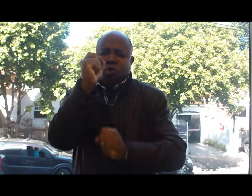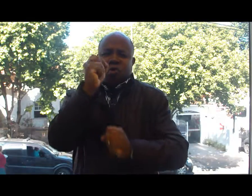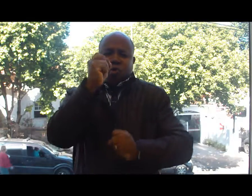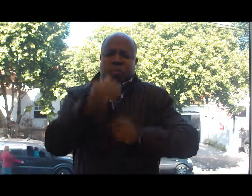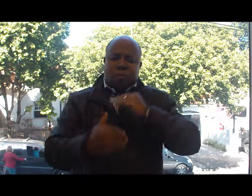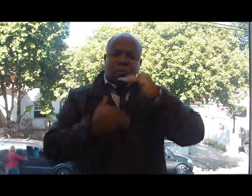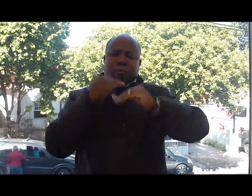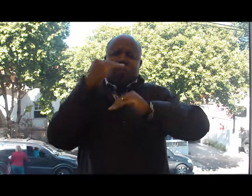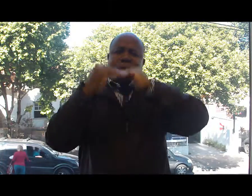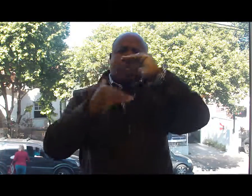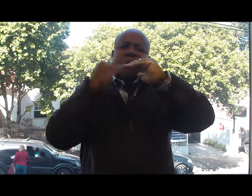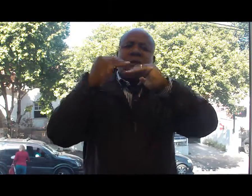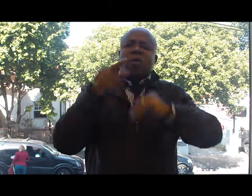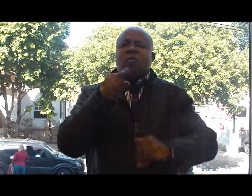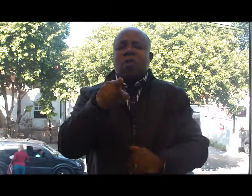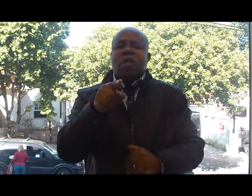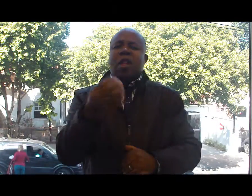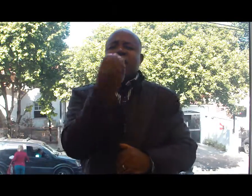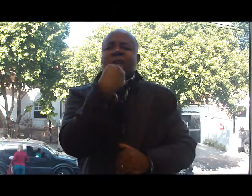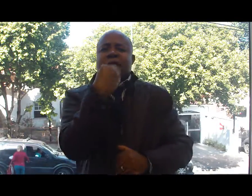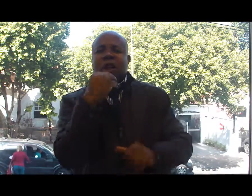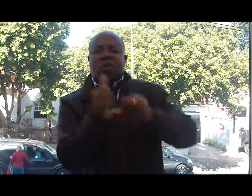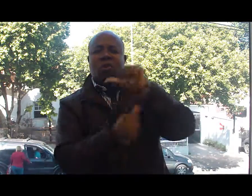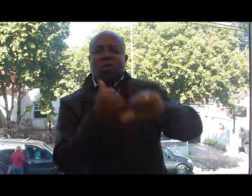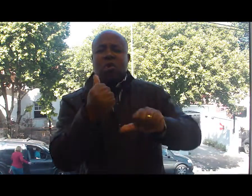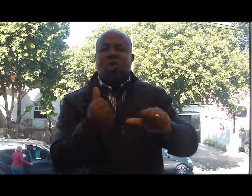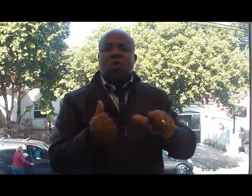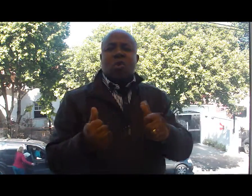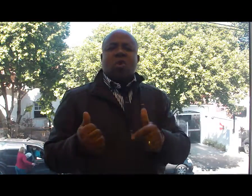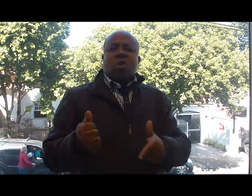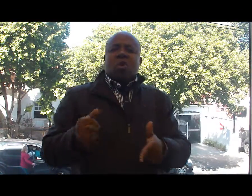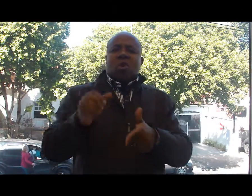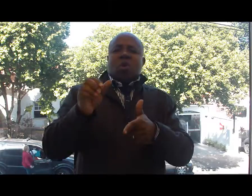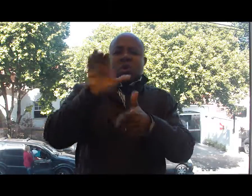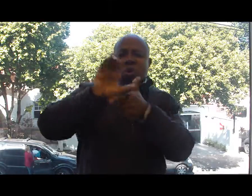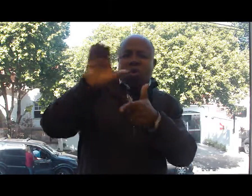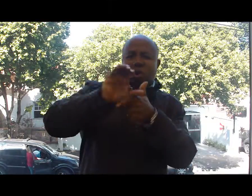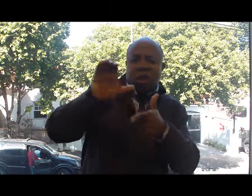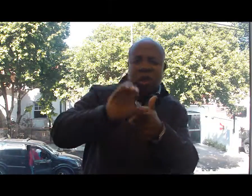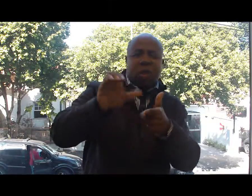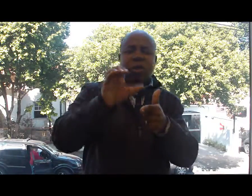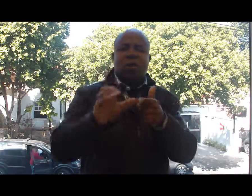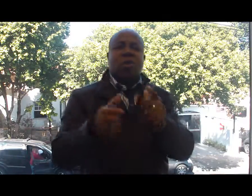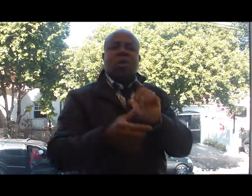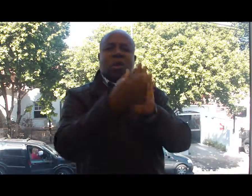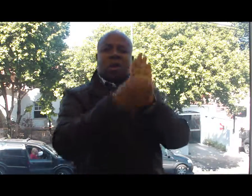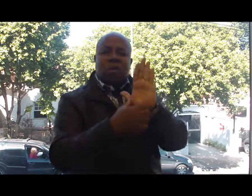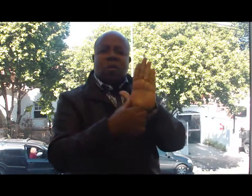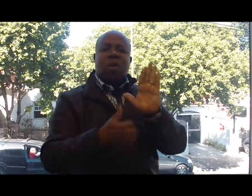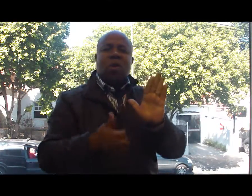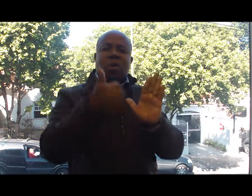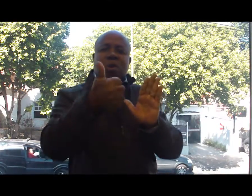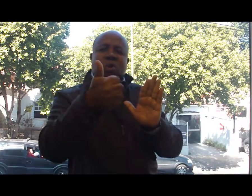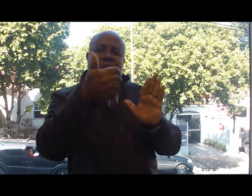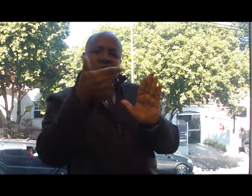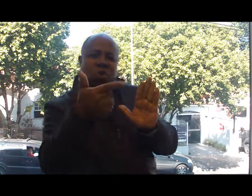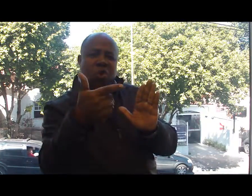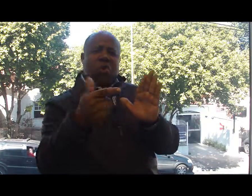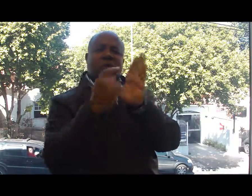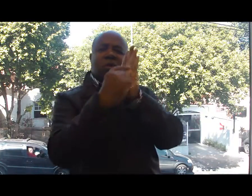que você é forte, pois o poder de Deus está se aperfeiçoando em sua fraqueza. Segundo Coríntios, capítulo